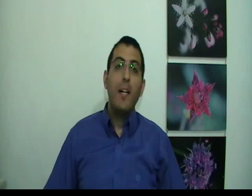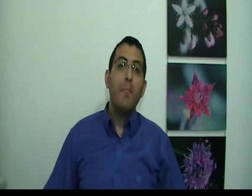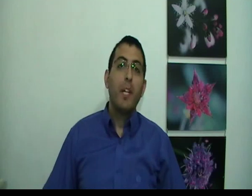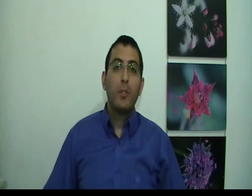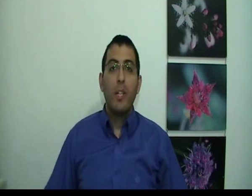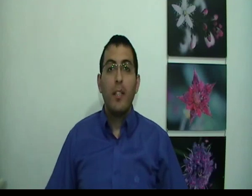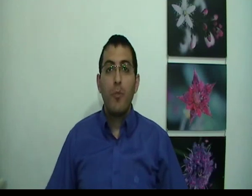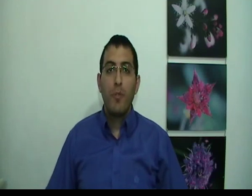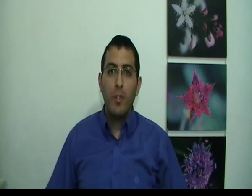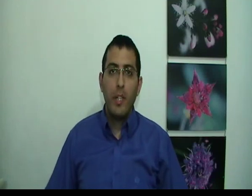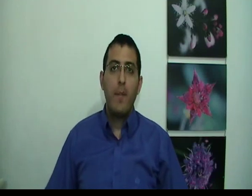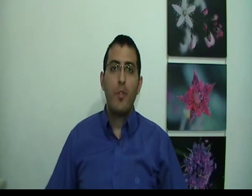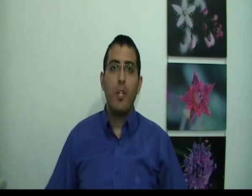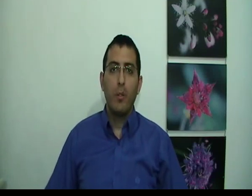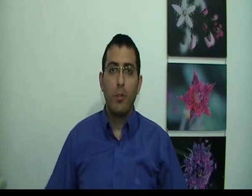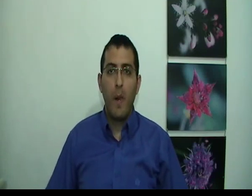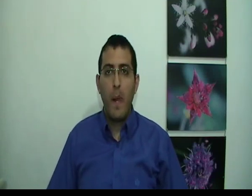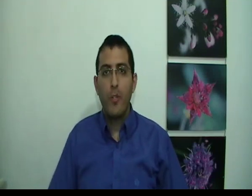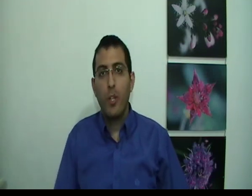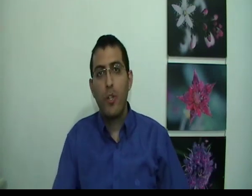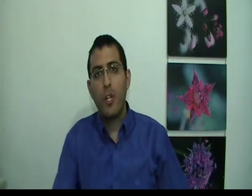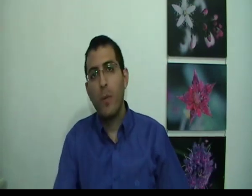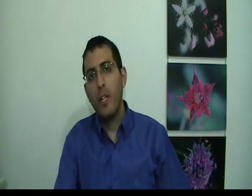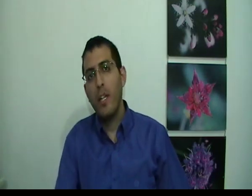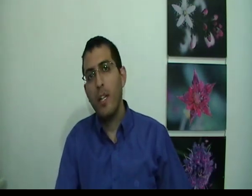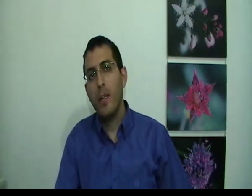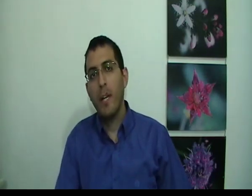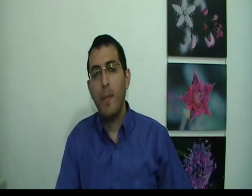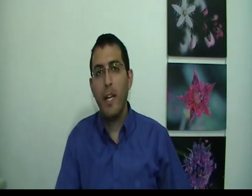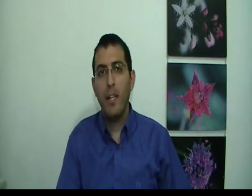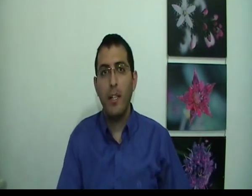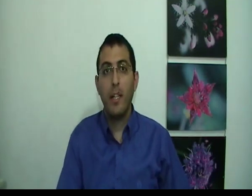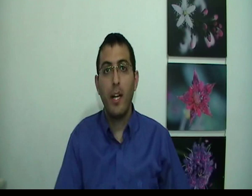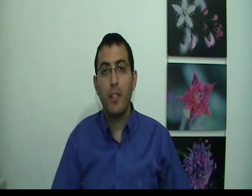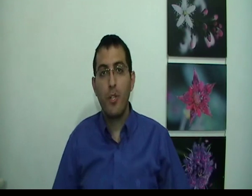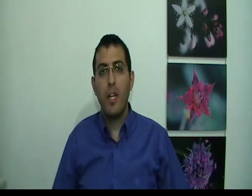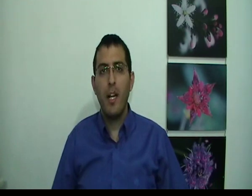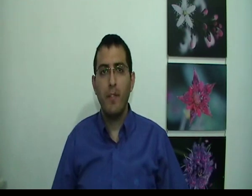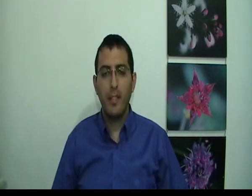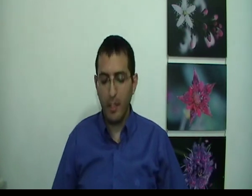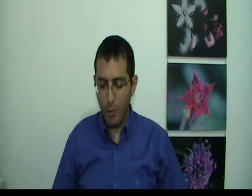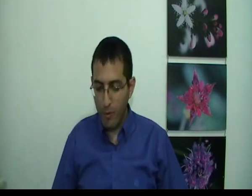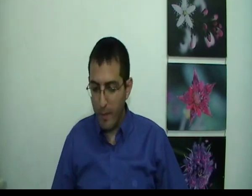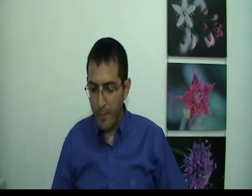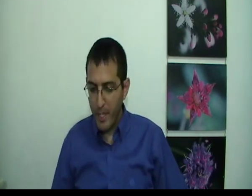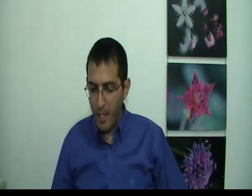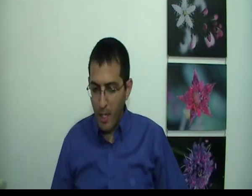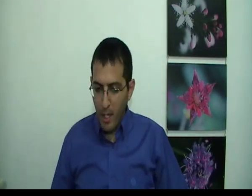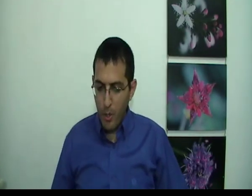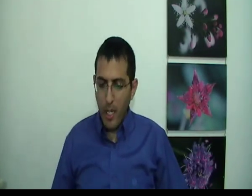ברצוני לתת תשובות לכמה שאלות שאלות ששלחו לי באימייל נקרא את השאלה ונתן את התשובה השאלה